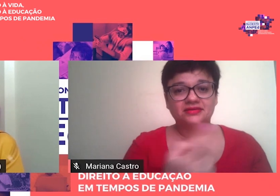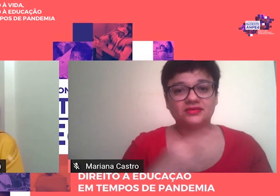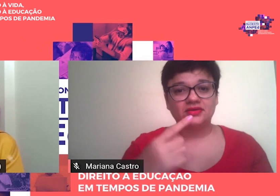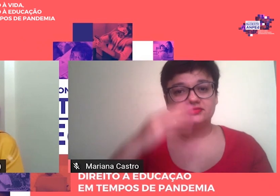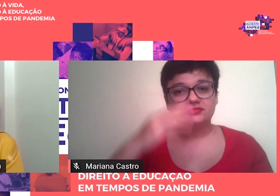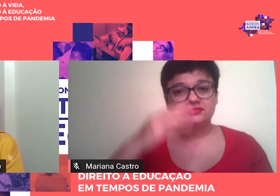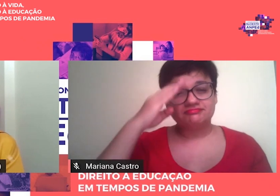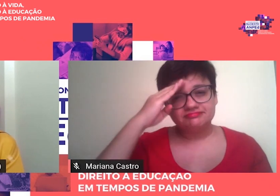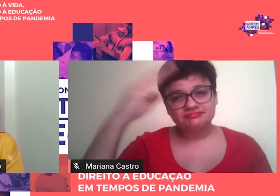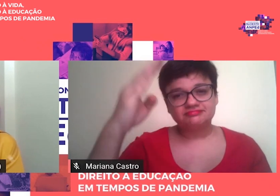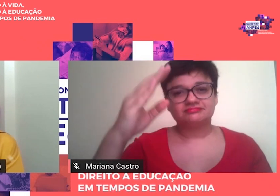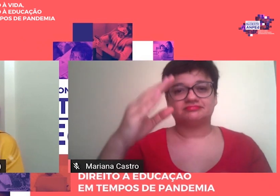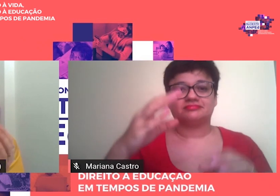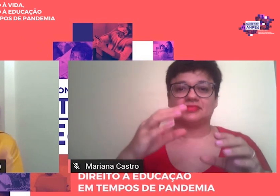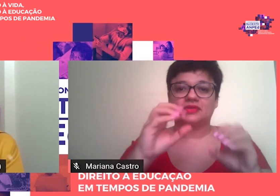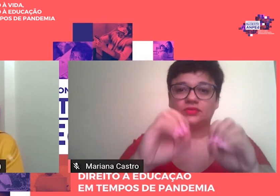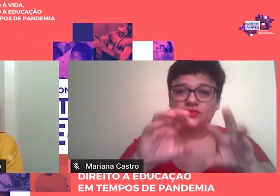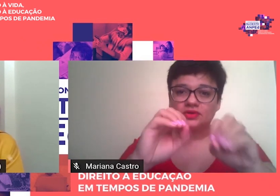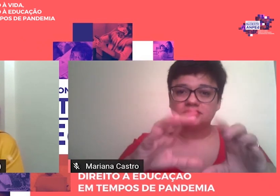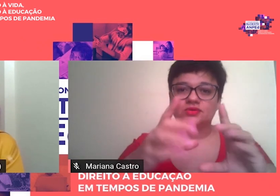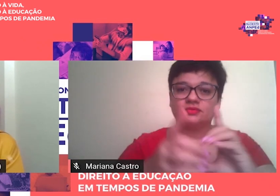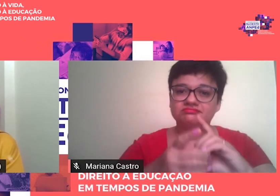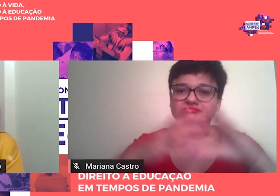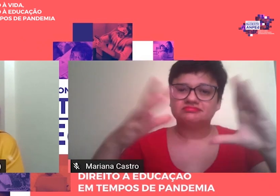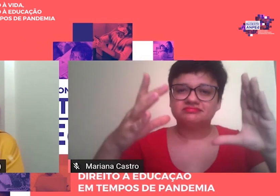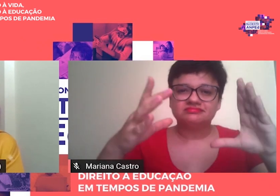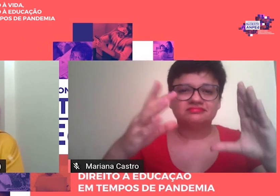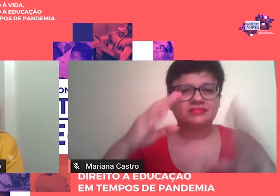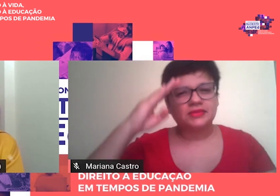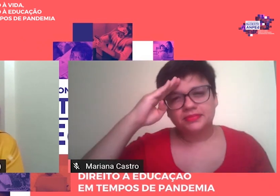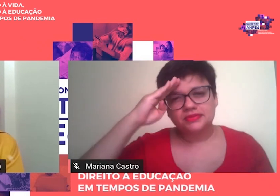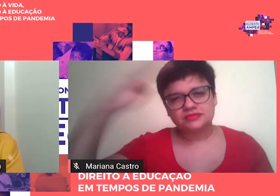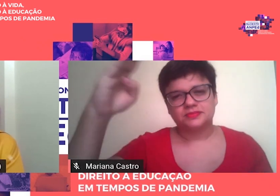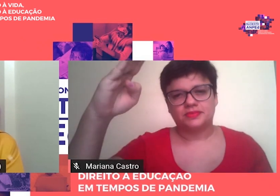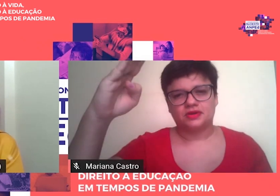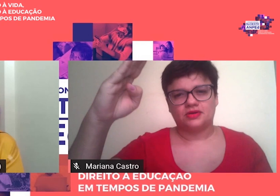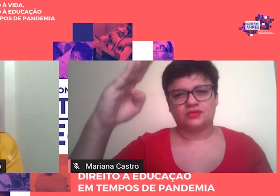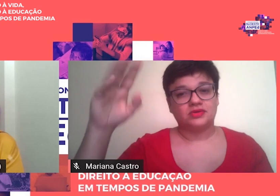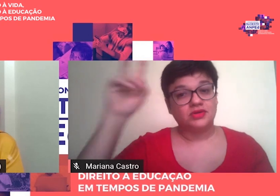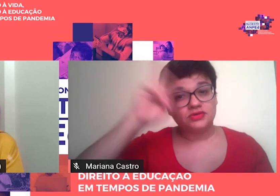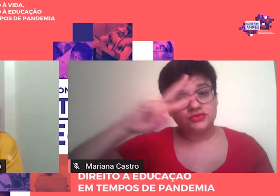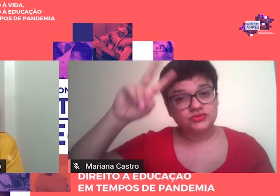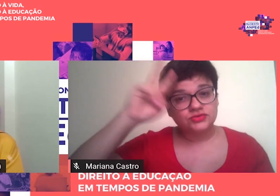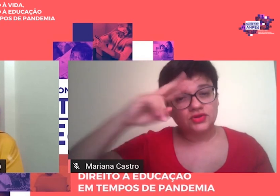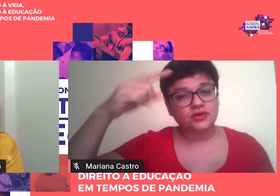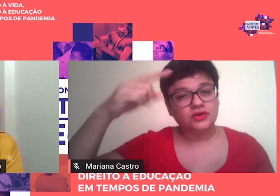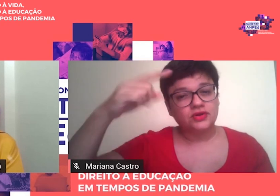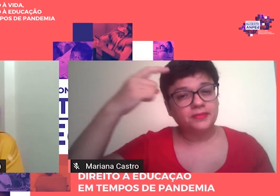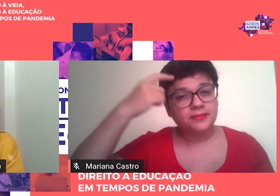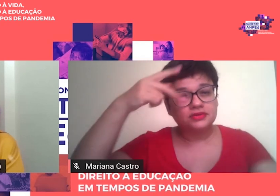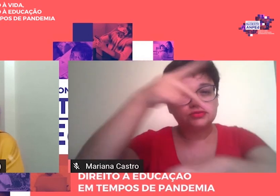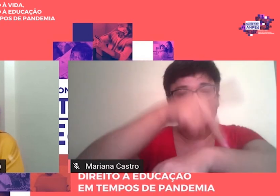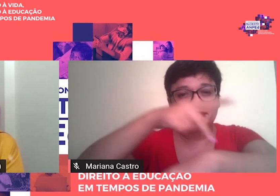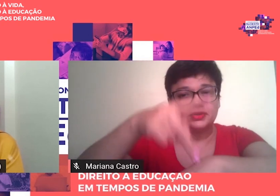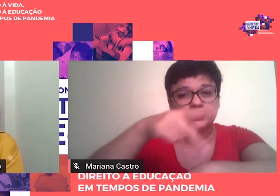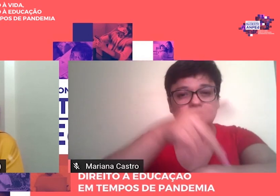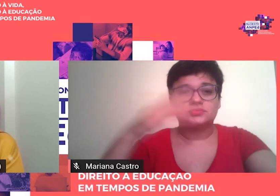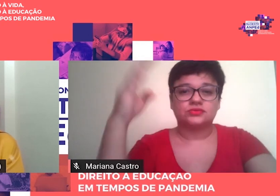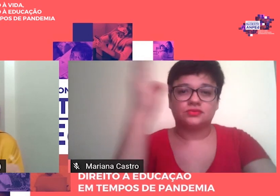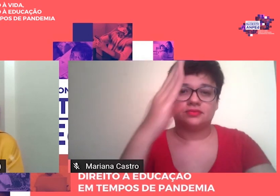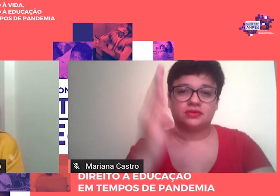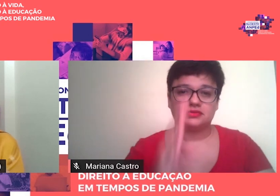E democracia É uma obra Fundamental Que historiciza O pensamento Pedagógico Brasileiro E